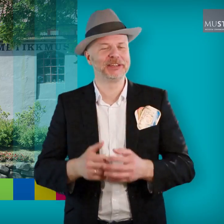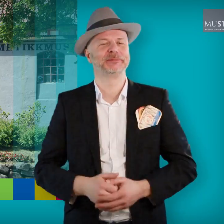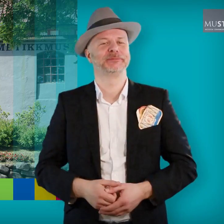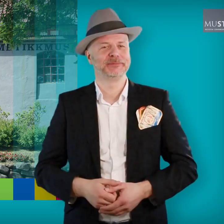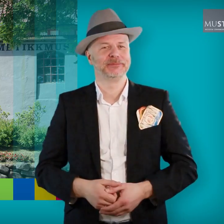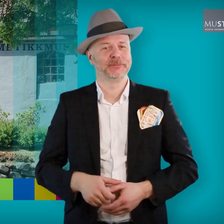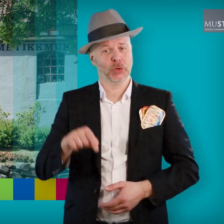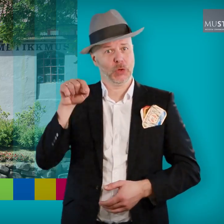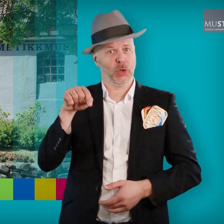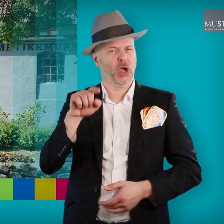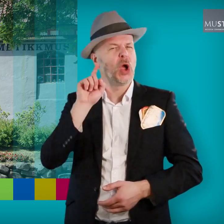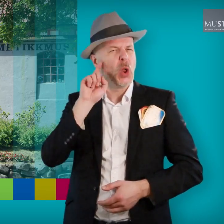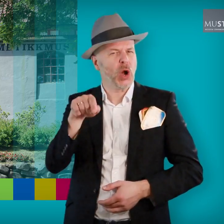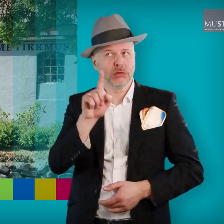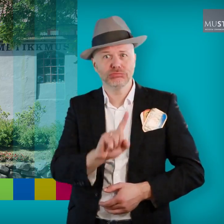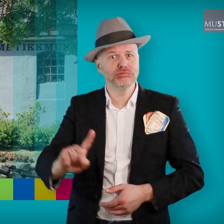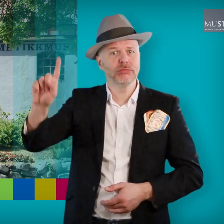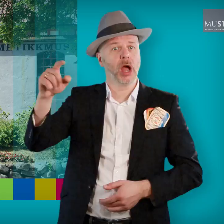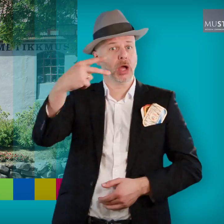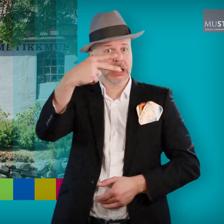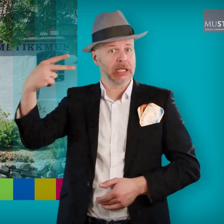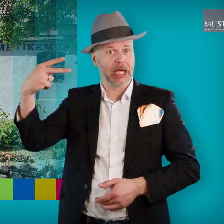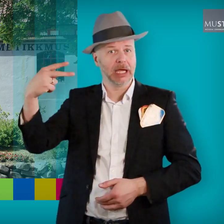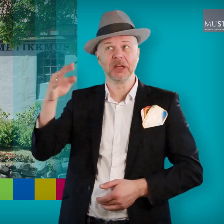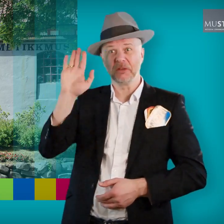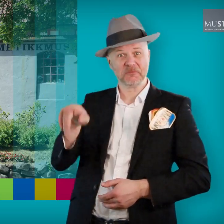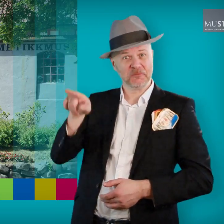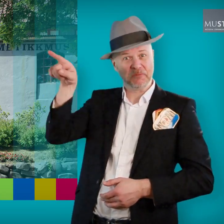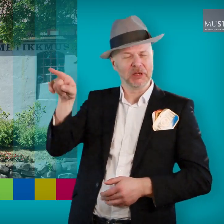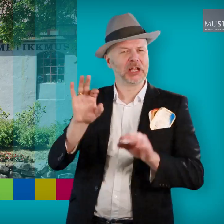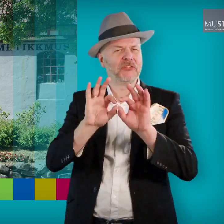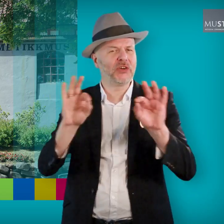Nå er det lurt å gå opp i endre etasje og se på den fine etisutstillingen.